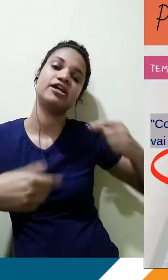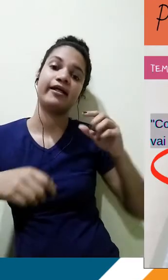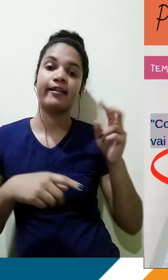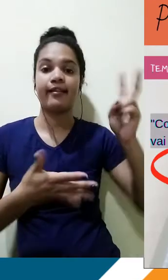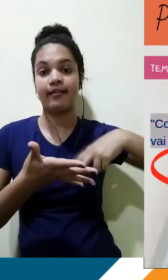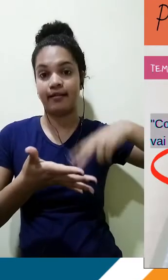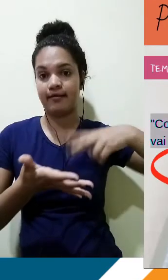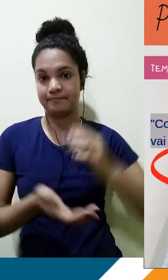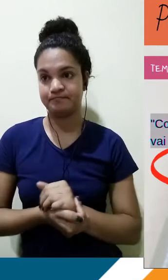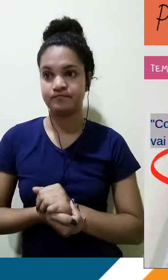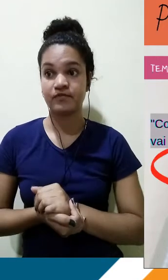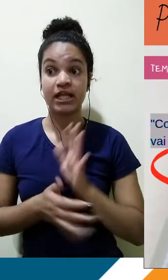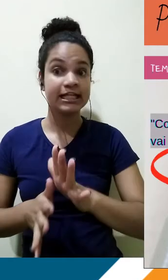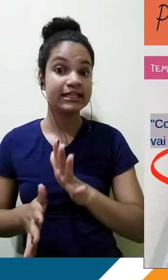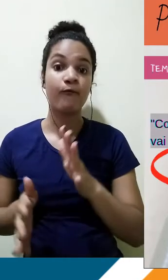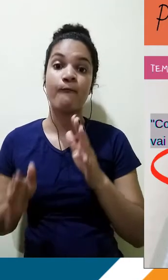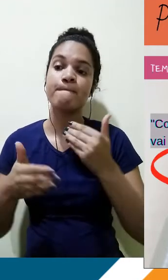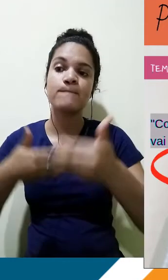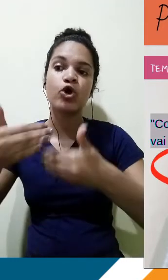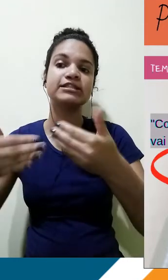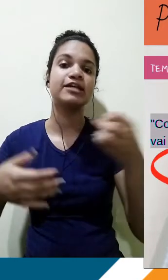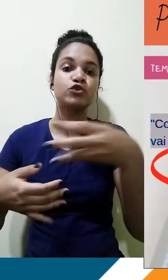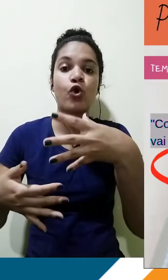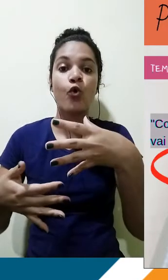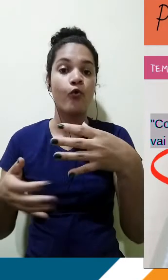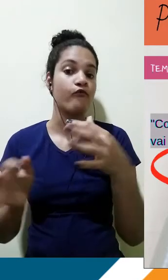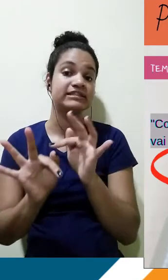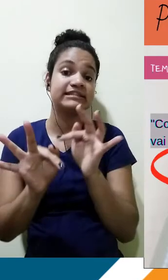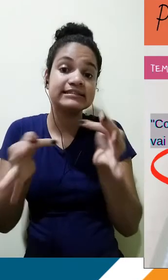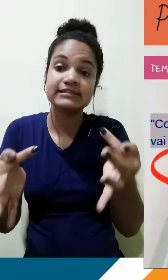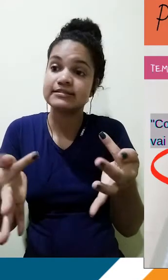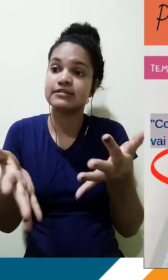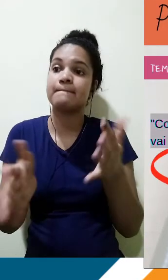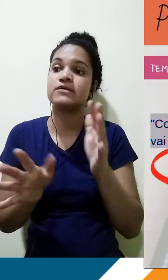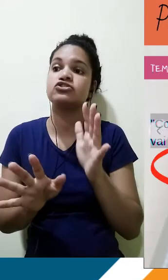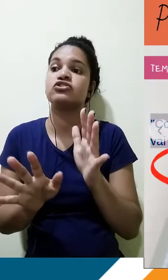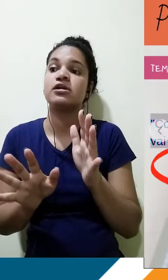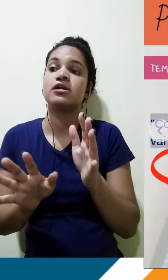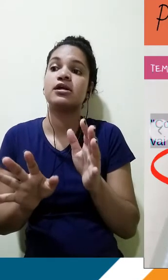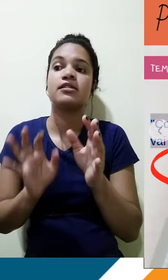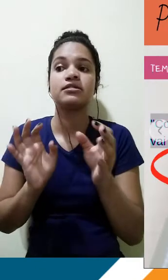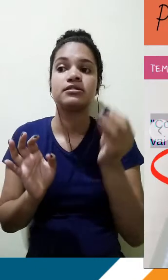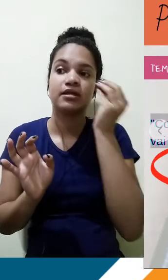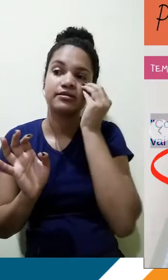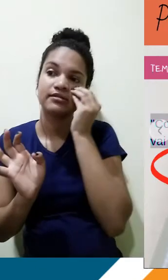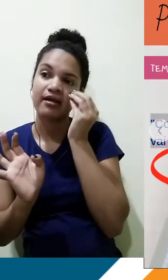processo que foi feito novo, foi um processo simples. Eu ainda faço o uso da contextualização antiga dele, mas qual é a